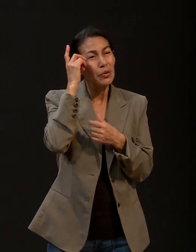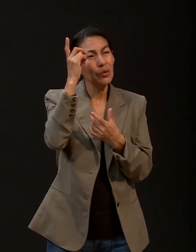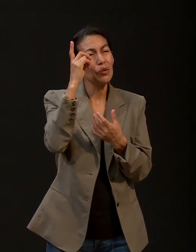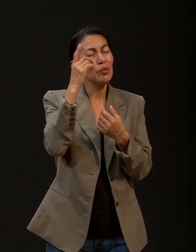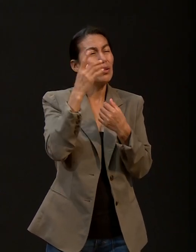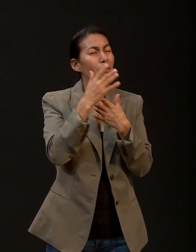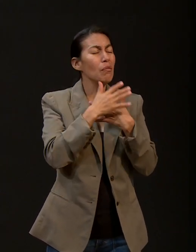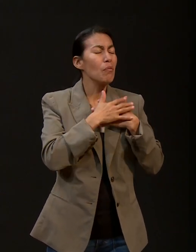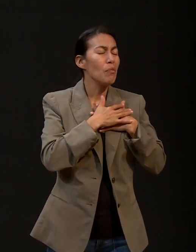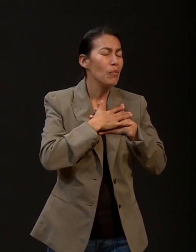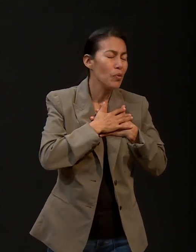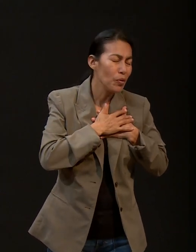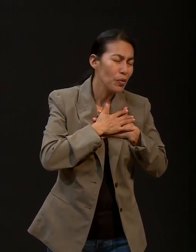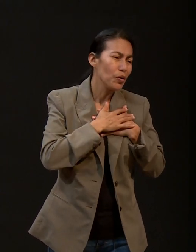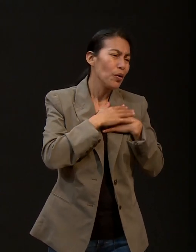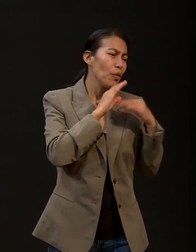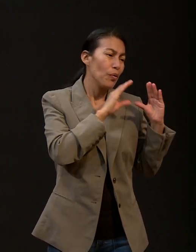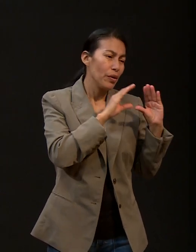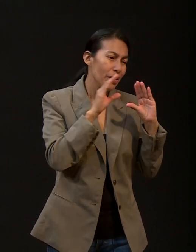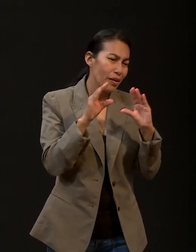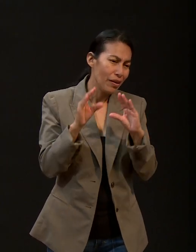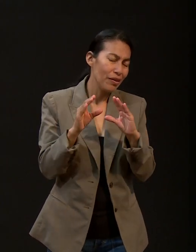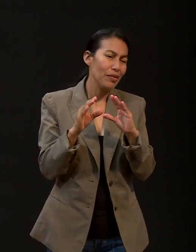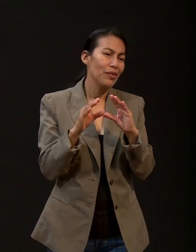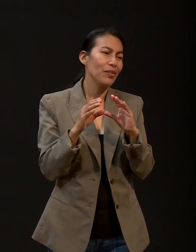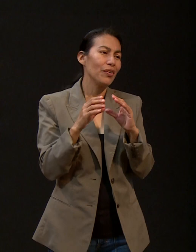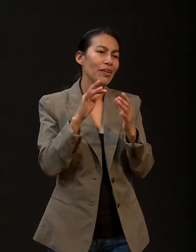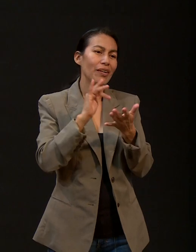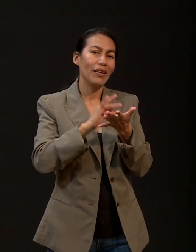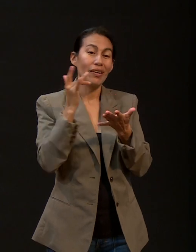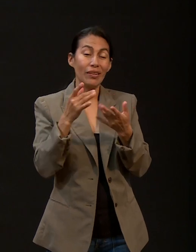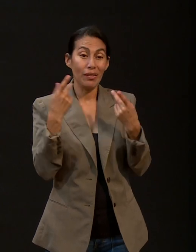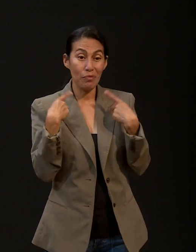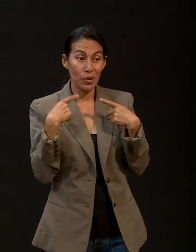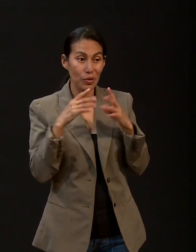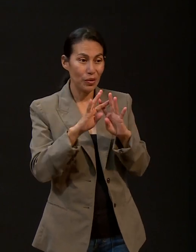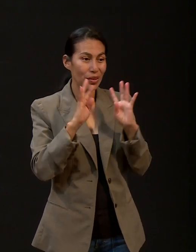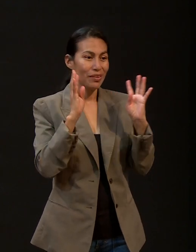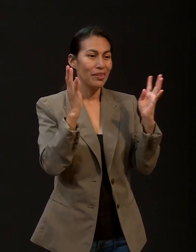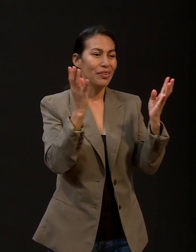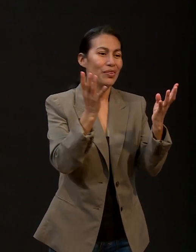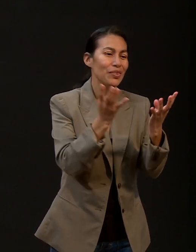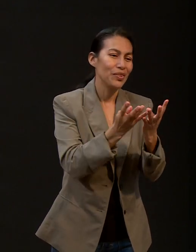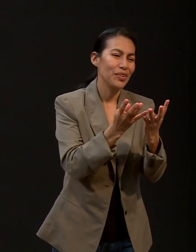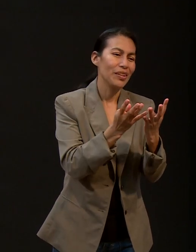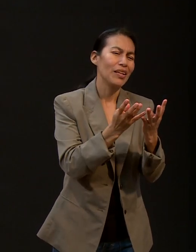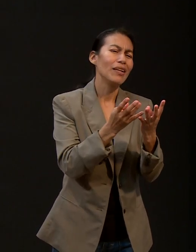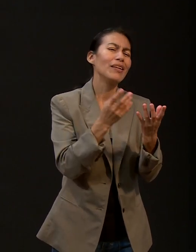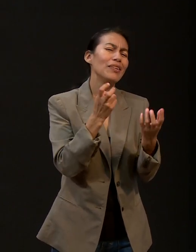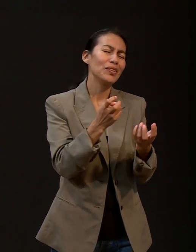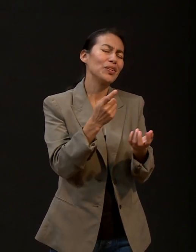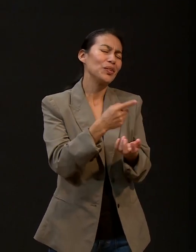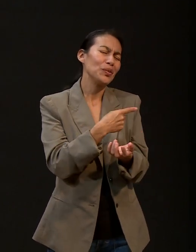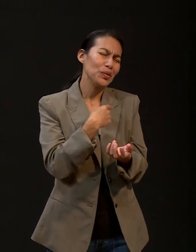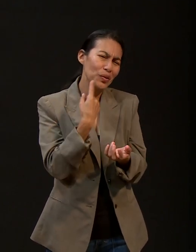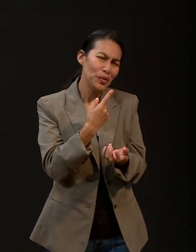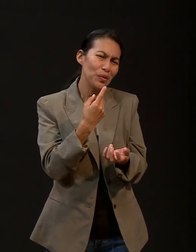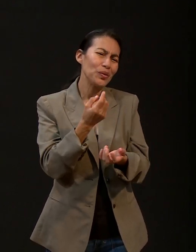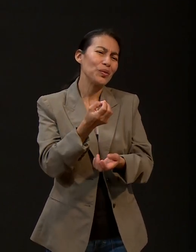el cuidado que Dios obra a través también de estas personas. Entonces, no debemos de dejar de orar por nuestros amigos,